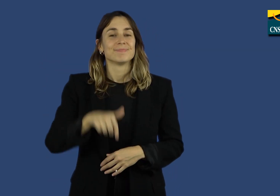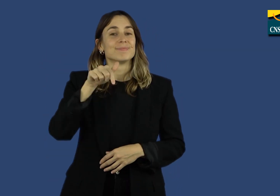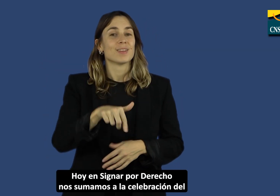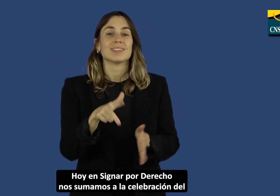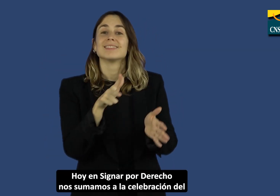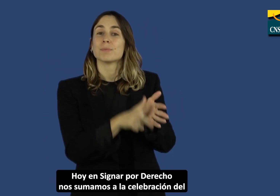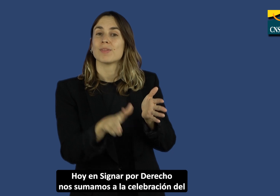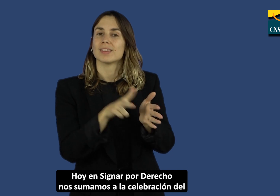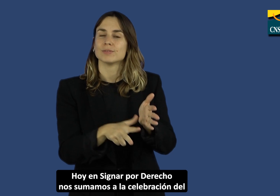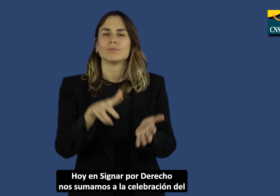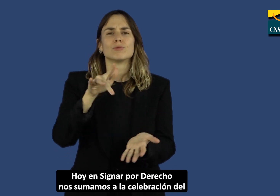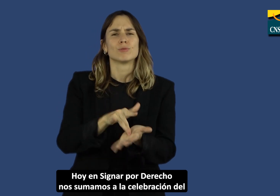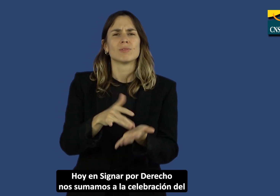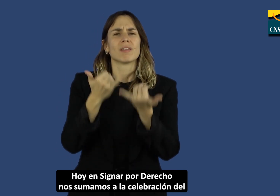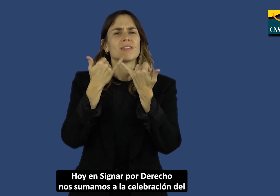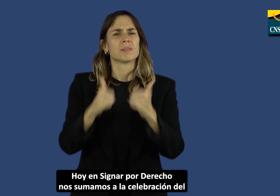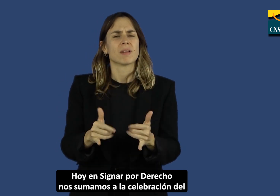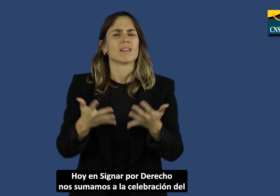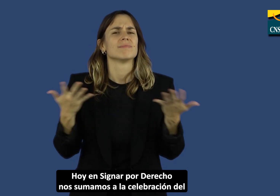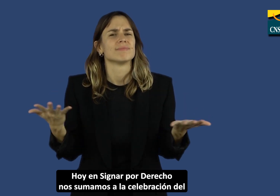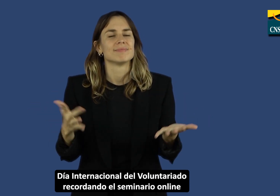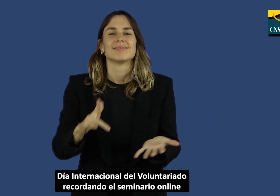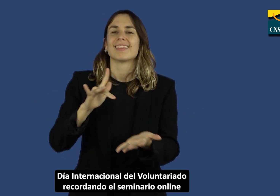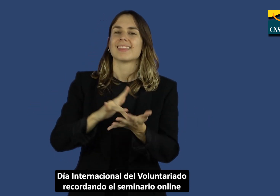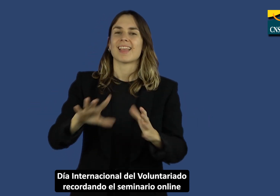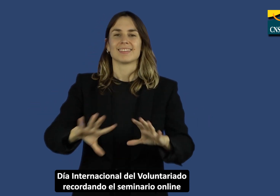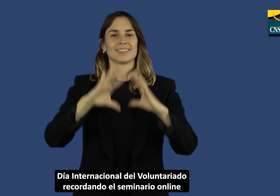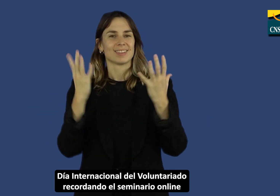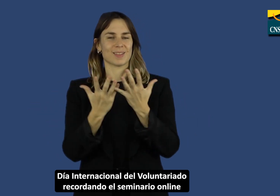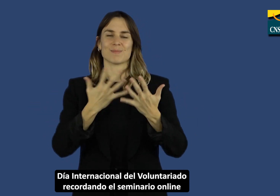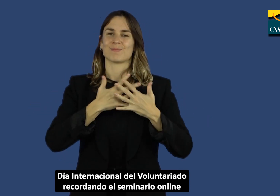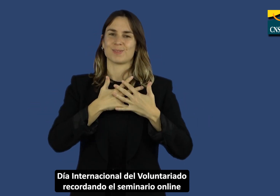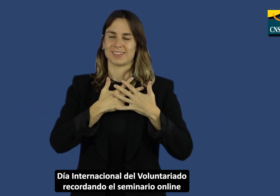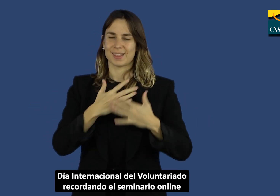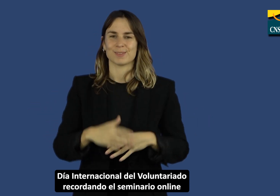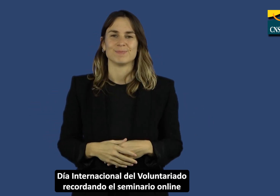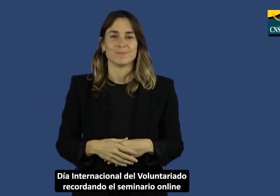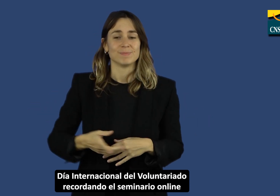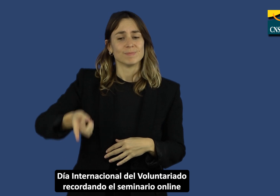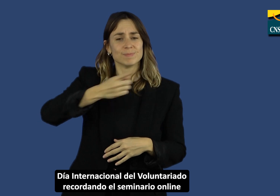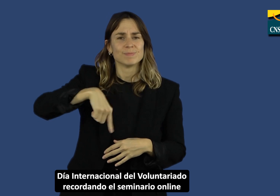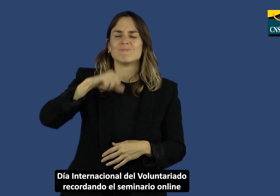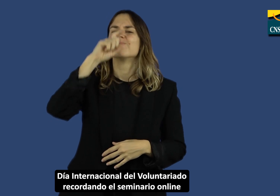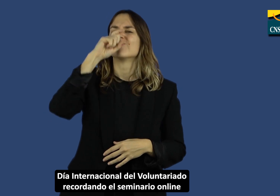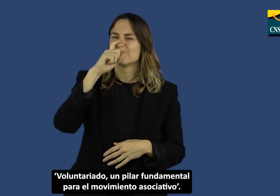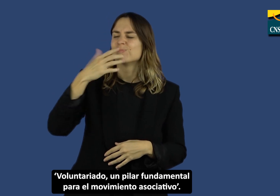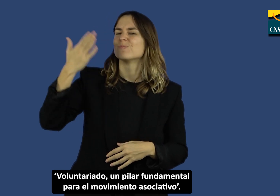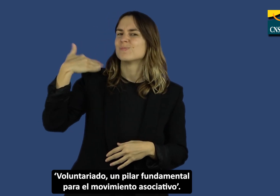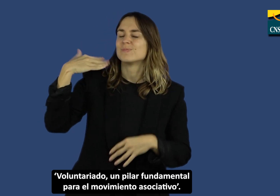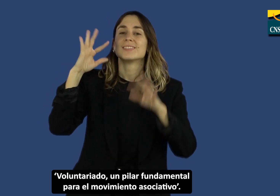hoy en Signar por Derecho nos sumamos a la celebración del Día Internacional del Voluntariado recordando el seminario